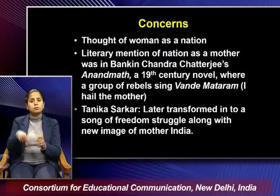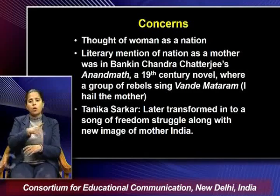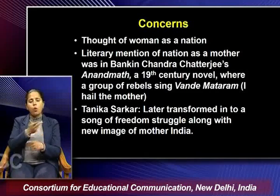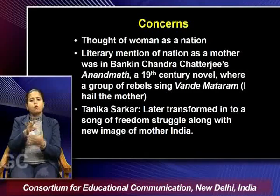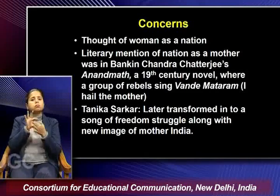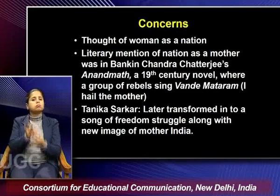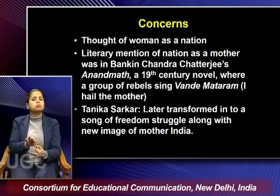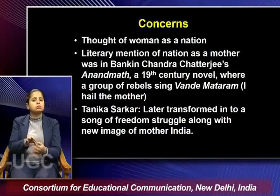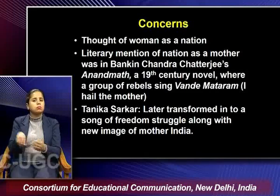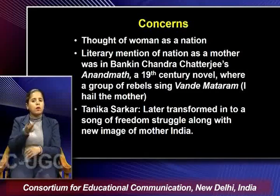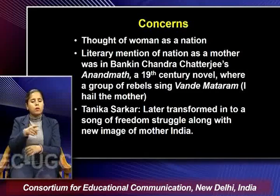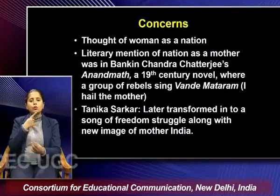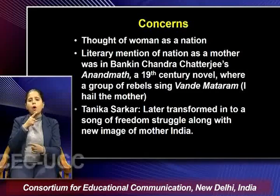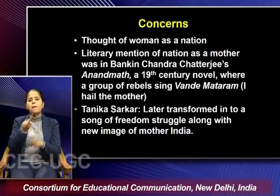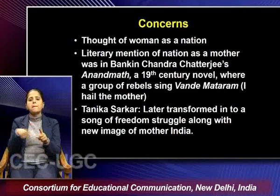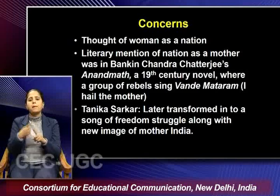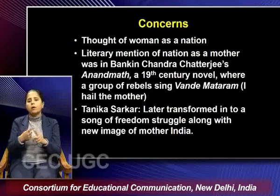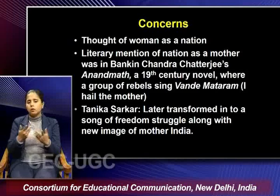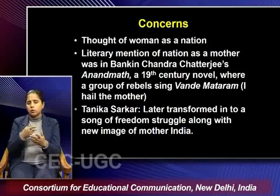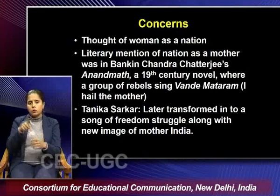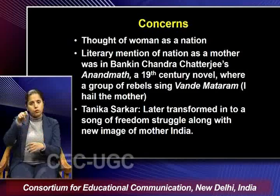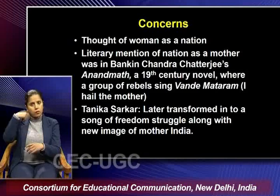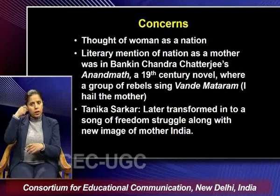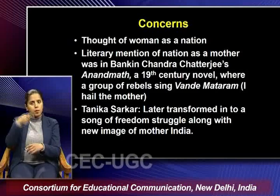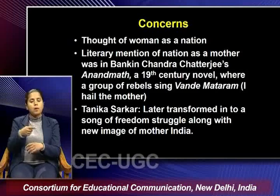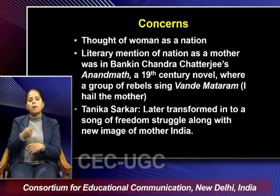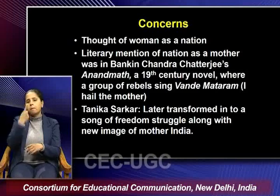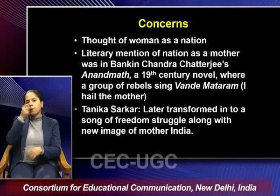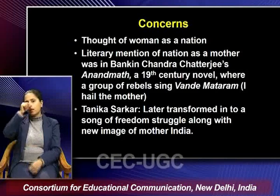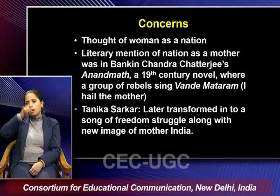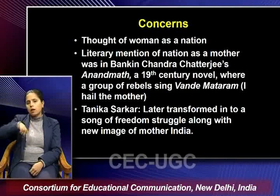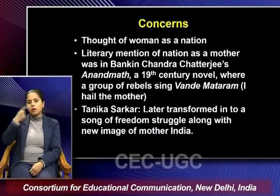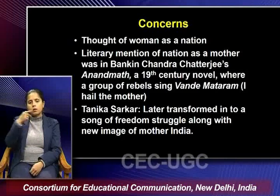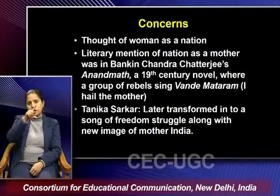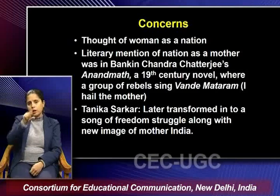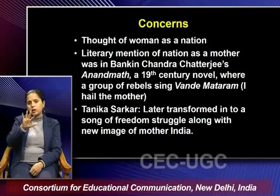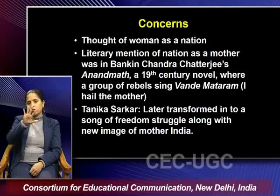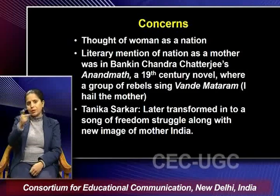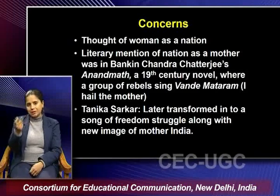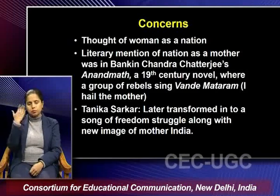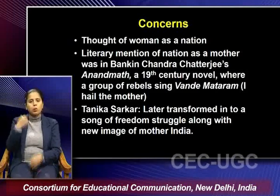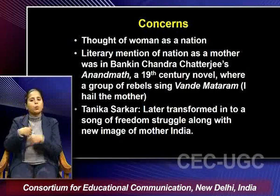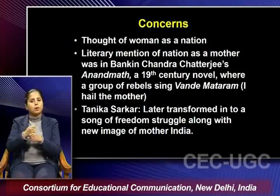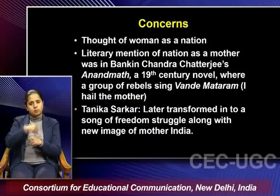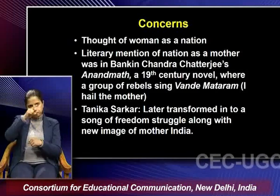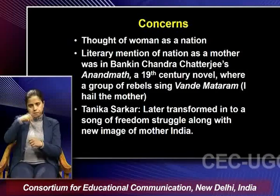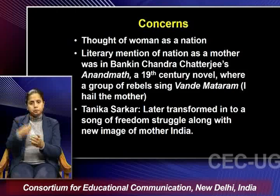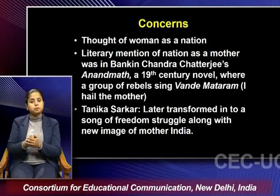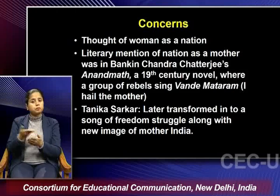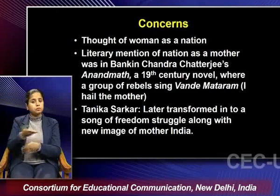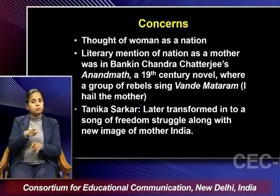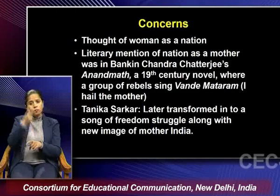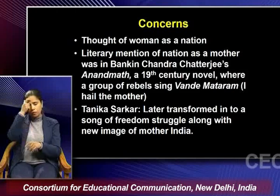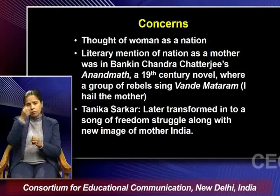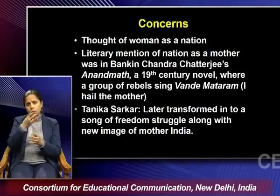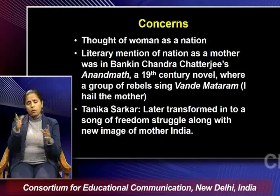connected when one is talking about a film called mother india which was made in 1957 and these kinds of issues they